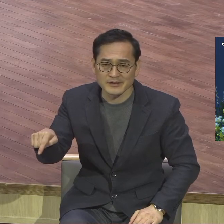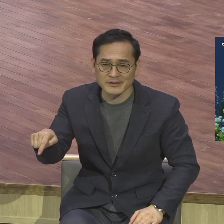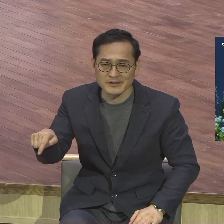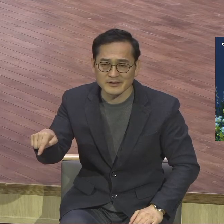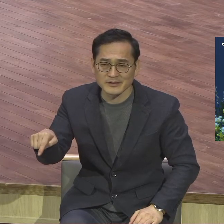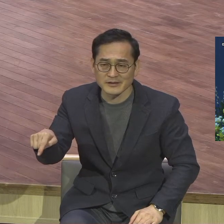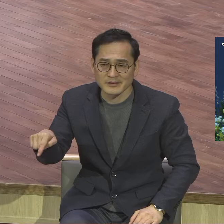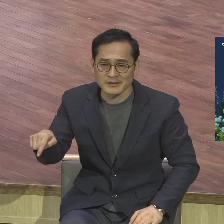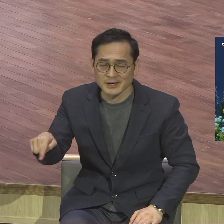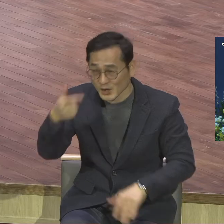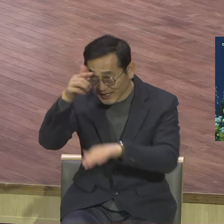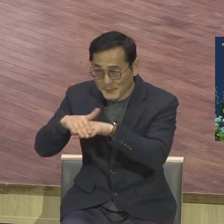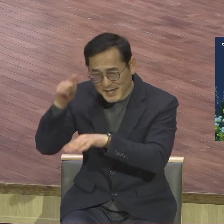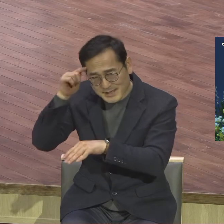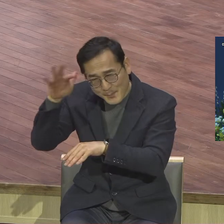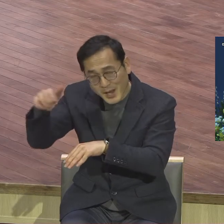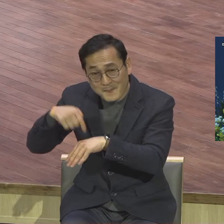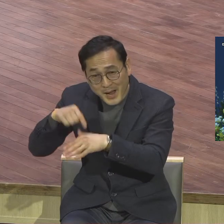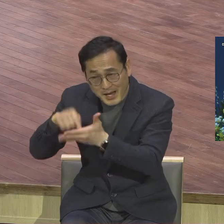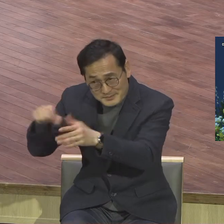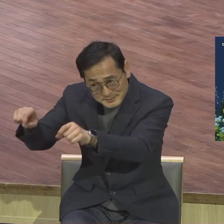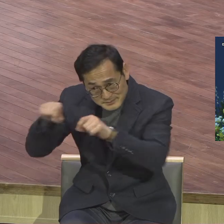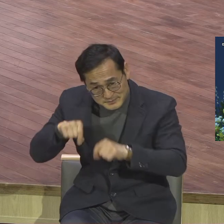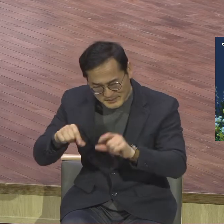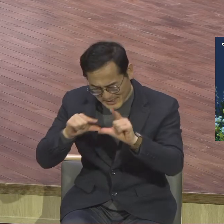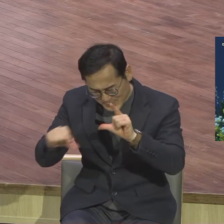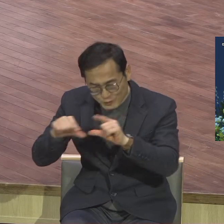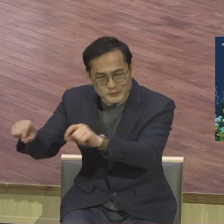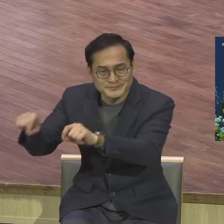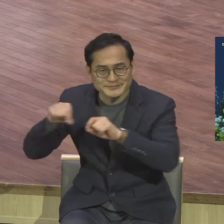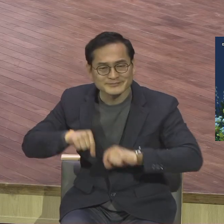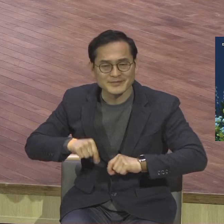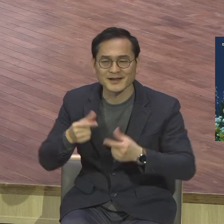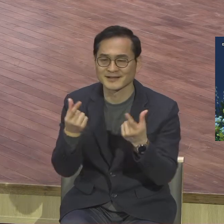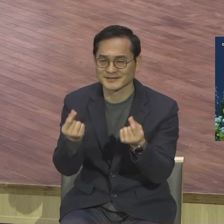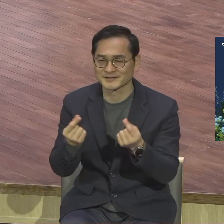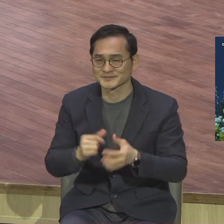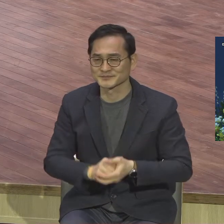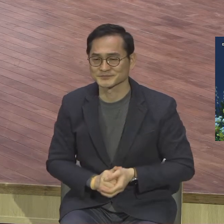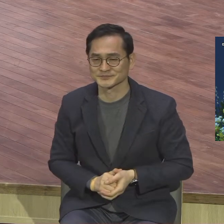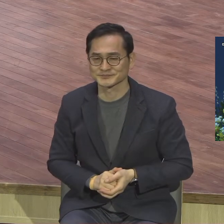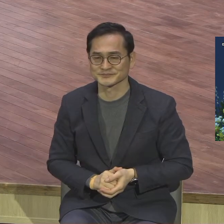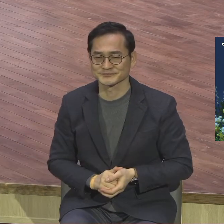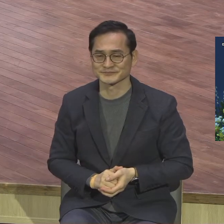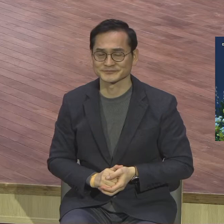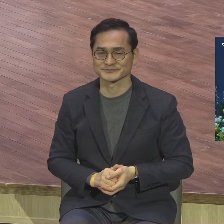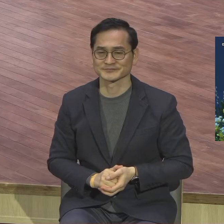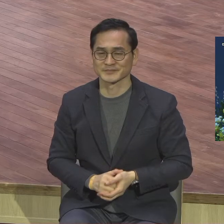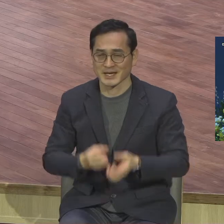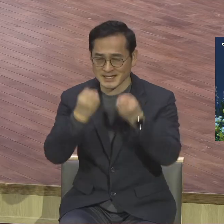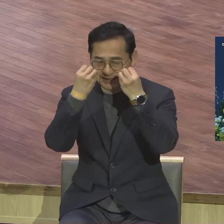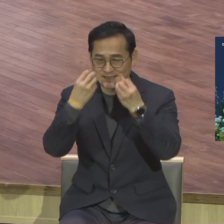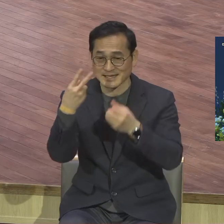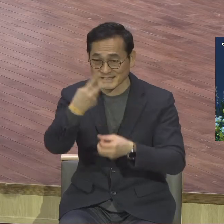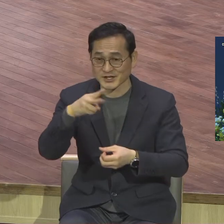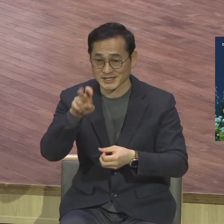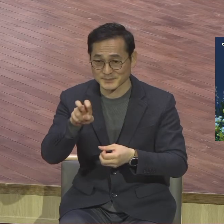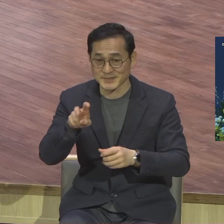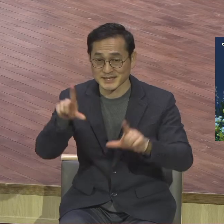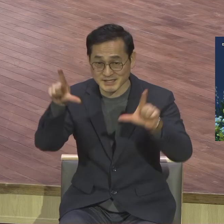느낄 수 있는 그런 시간표입니다 우리가 한 해를 마무리하고 새해를 맞이하면서 가지야 할 영적 마인드가 있습니다